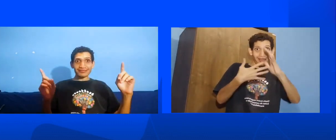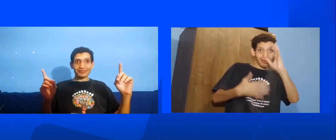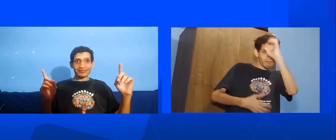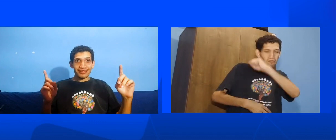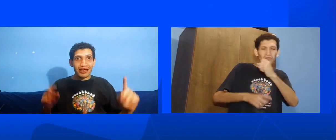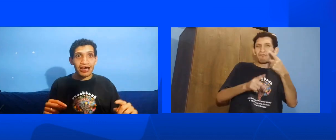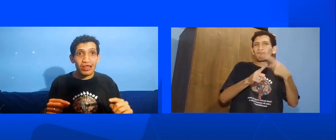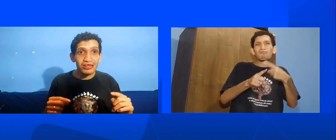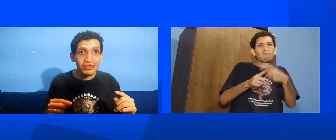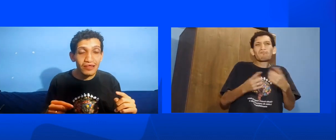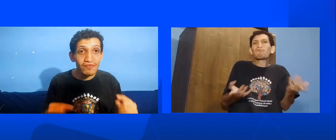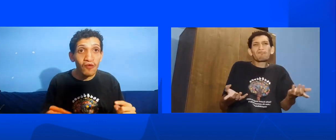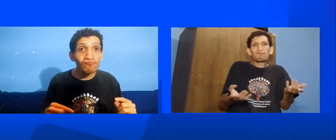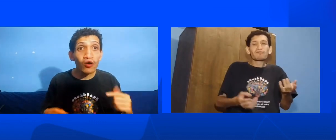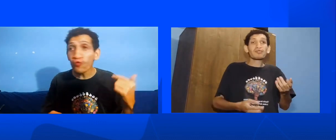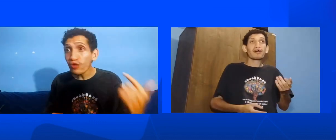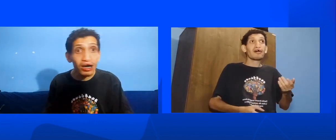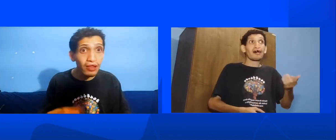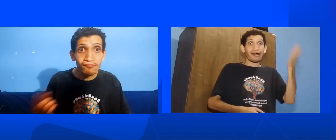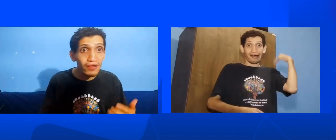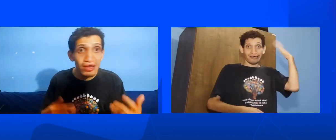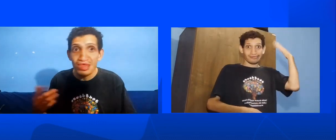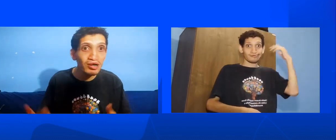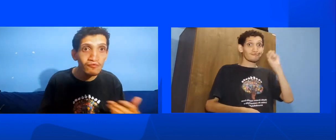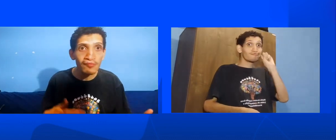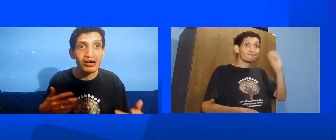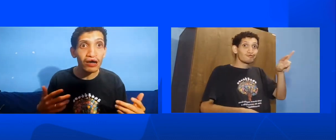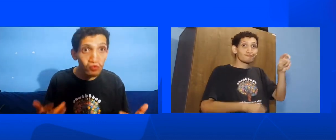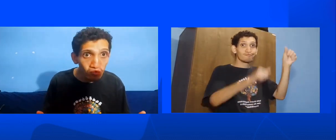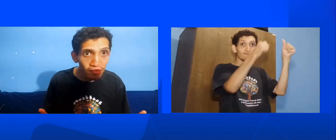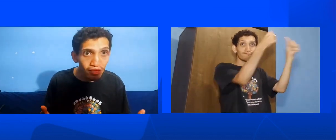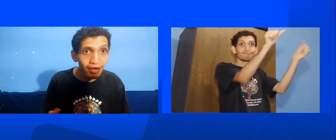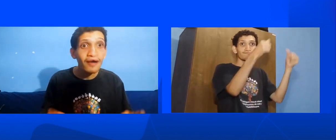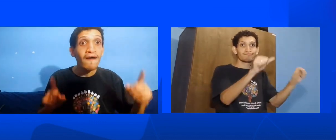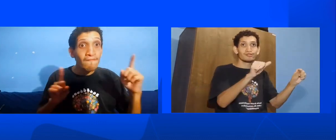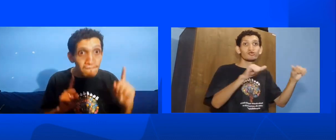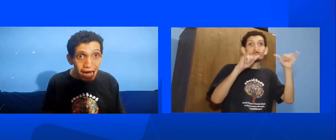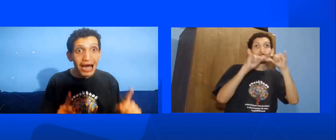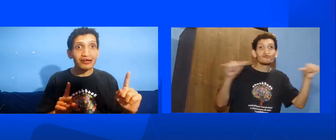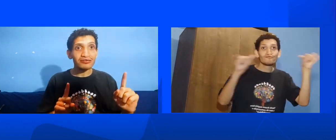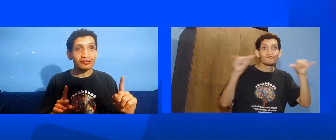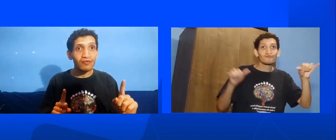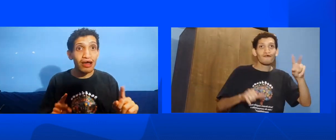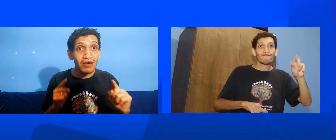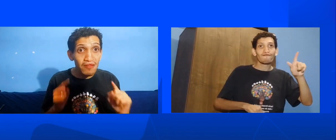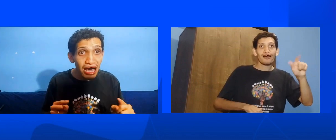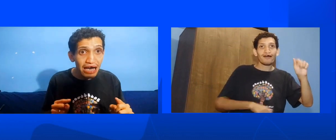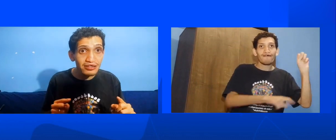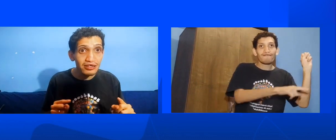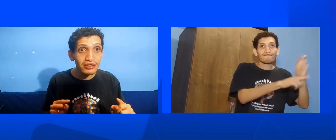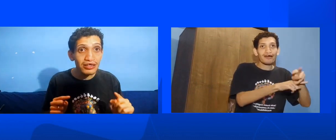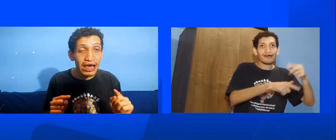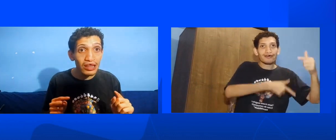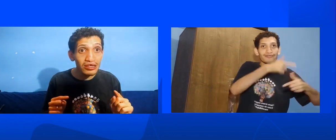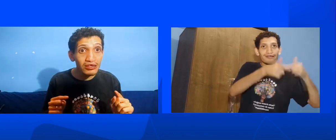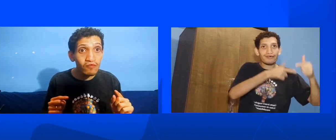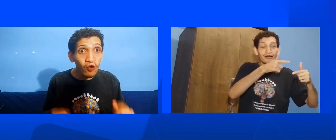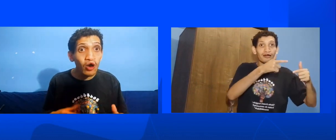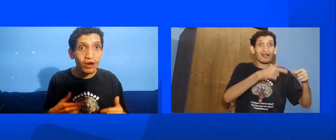Elas estão procurando Aprender Libras por gratuita Mas Na verdade Elas foram